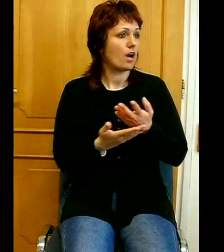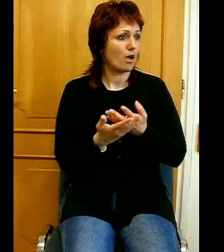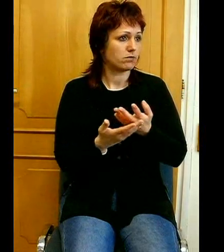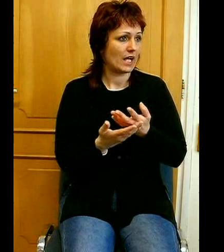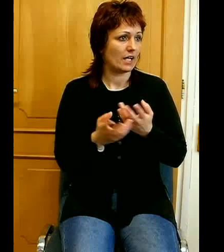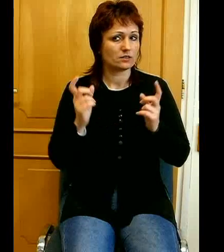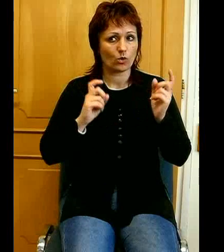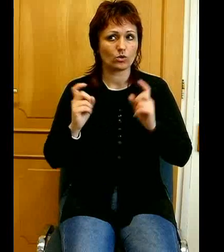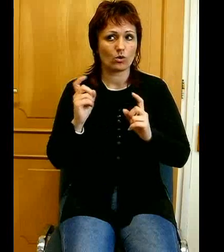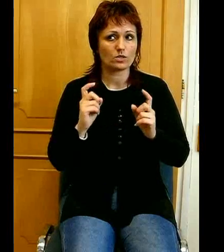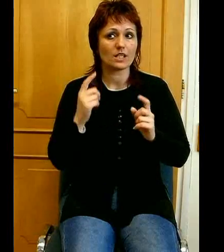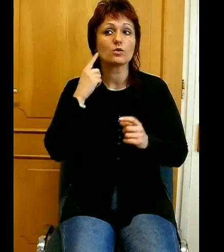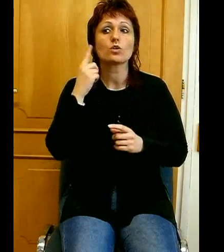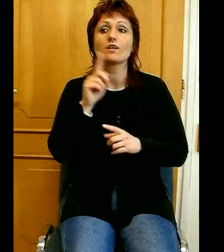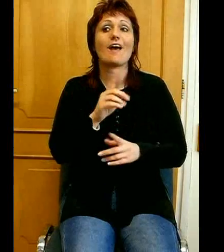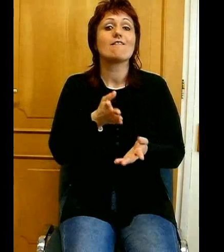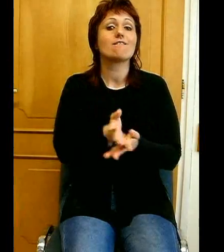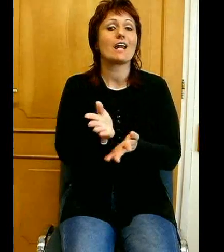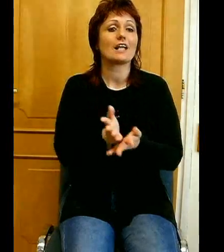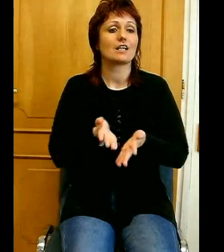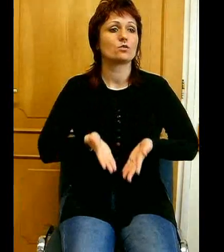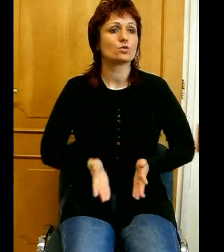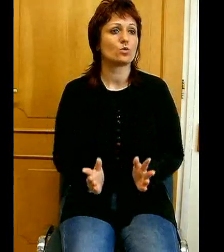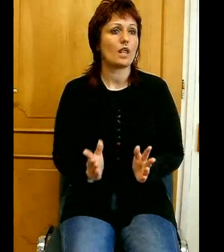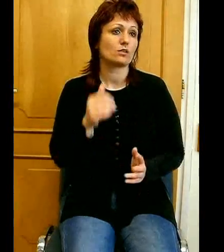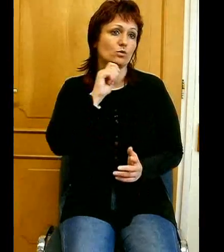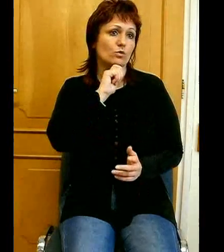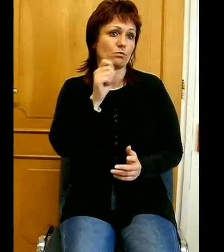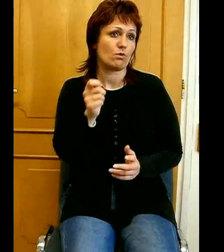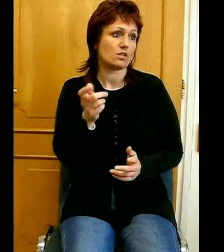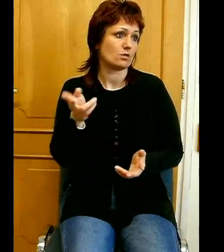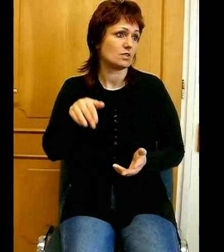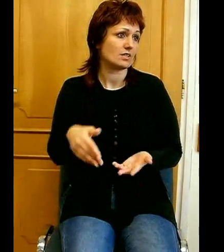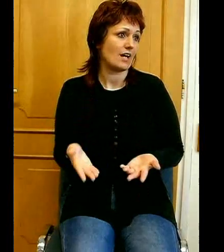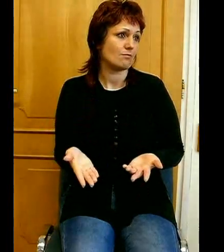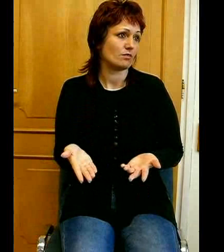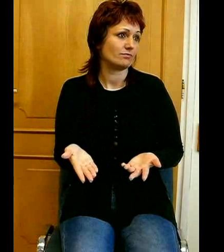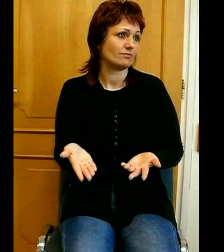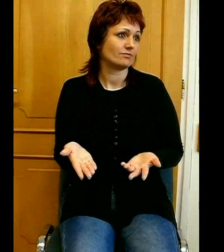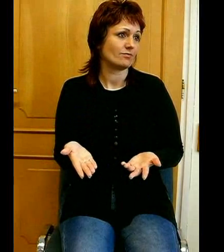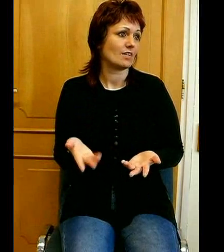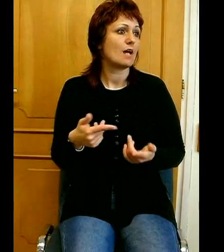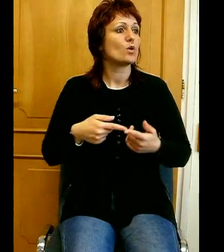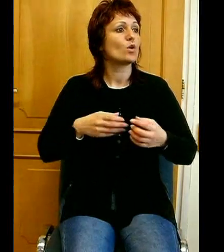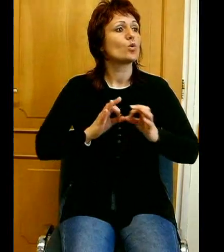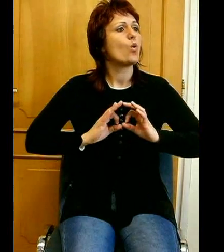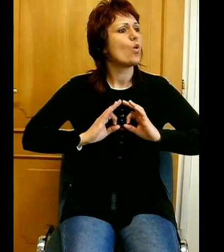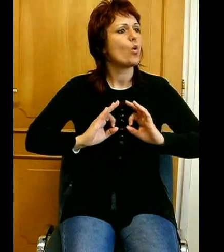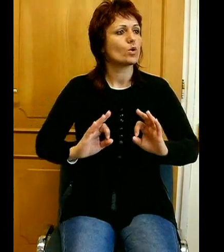nem véletlenül születünk ennek a népnek a közösségébe. E mögött ők isteni terv és akarat